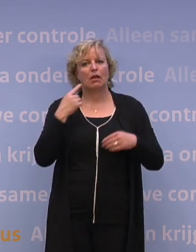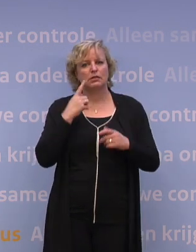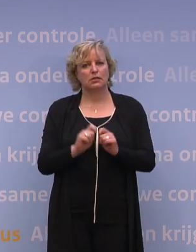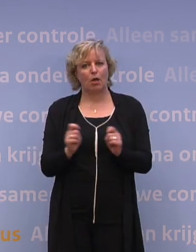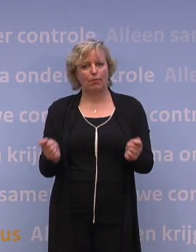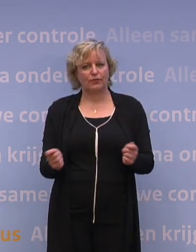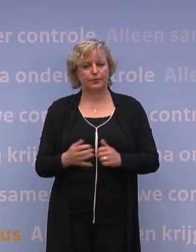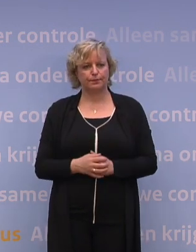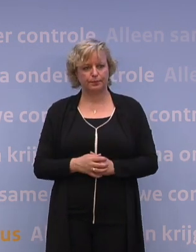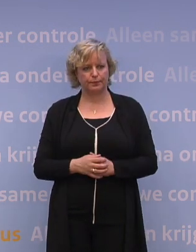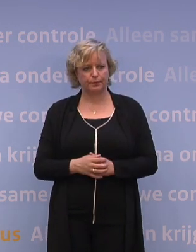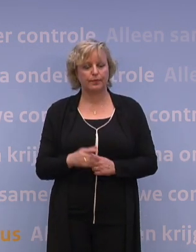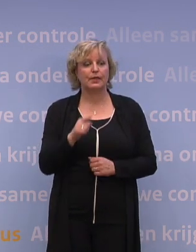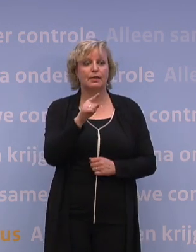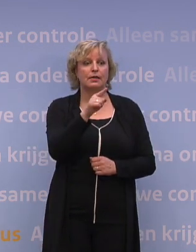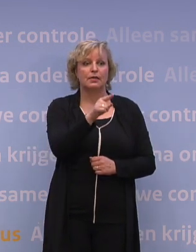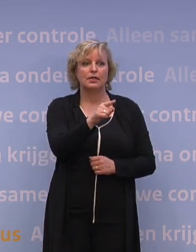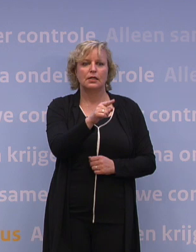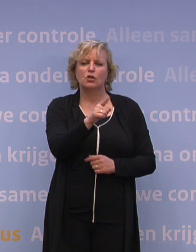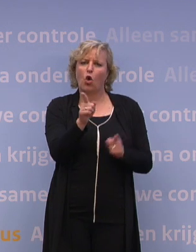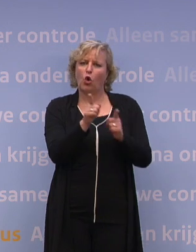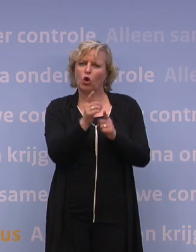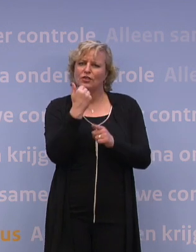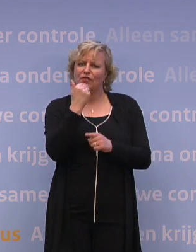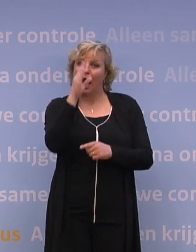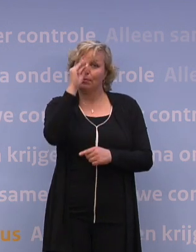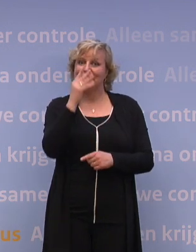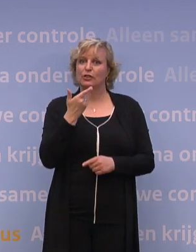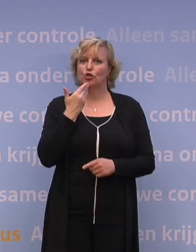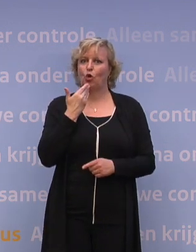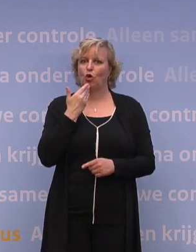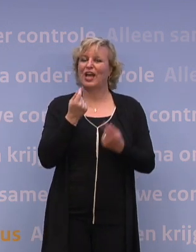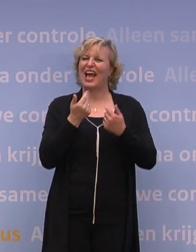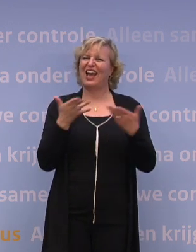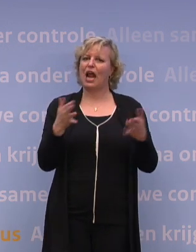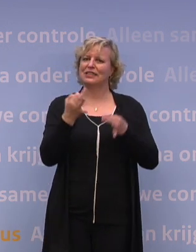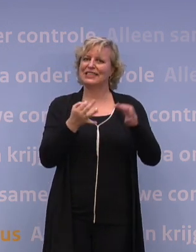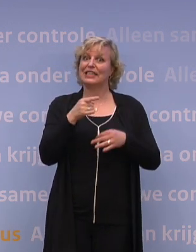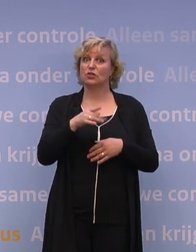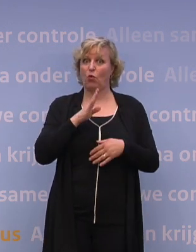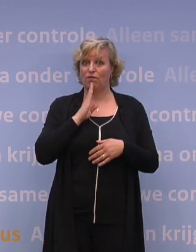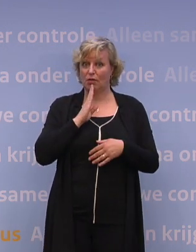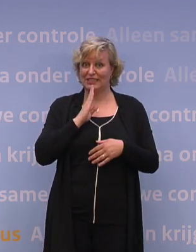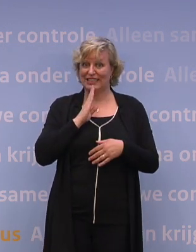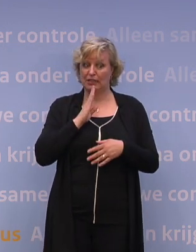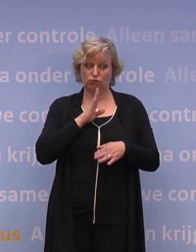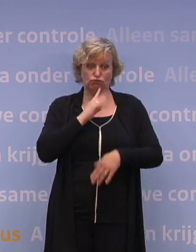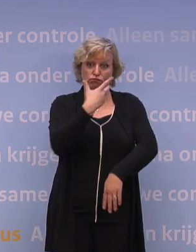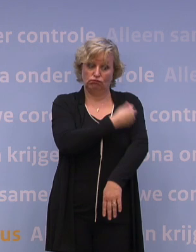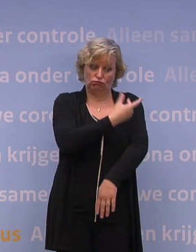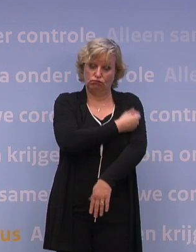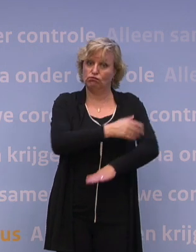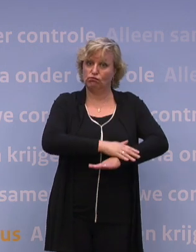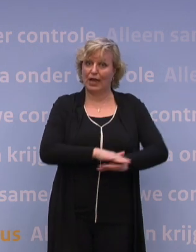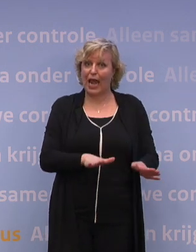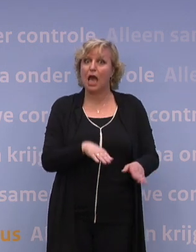eerst even een kort vraagje. Ik denk aan meneer de Jonge. Die gratis test voor vakantie. Geldt dat ook als je wel volledig bent gevaccineerd,